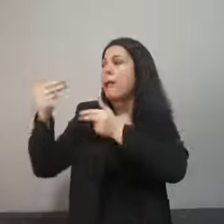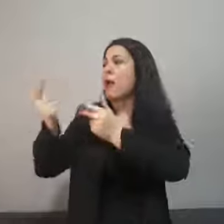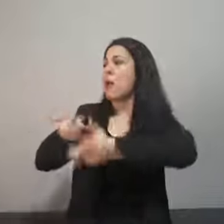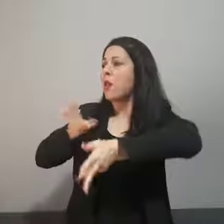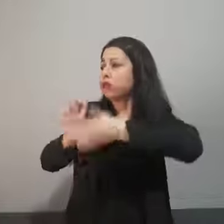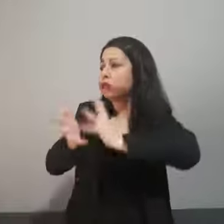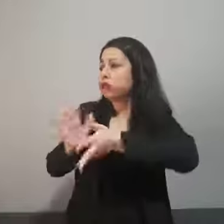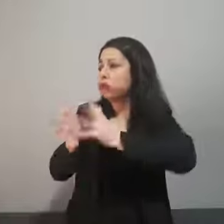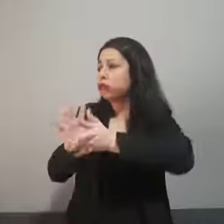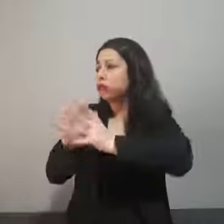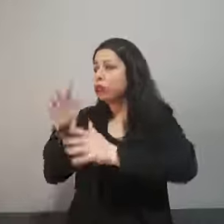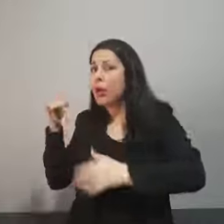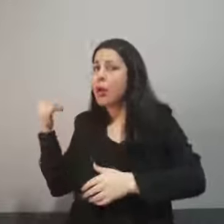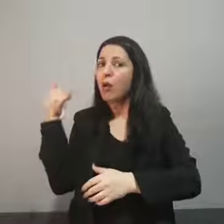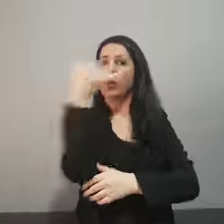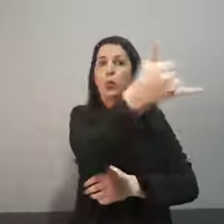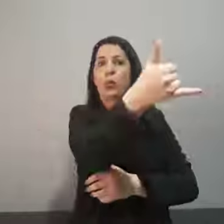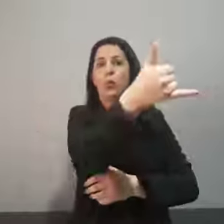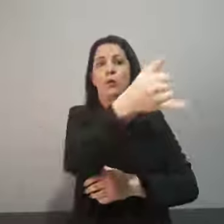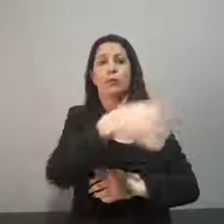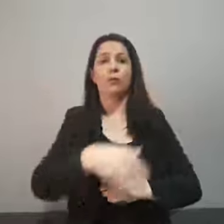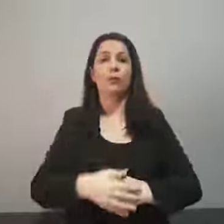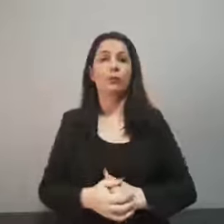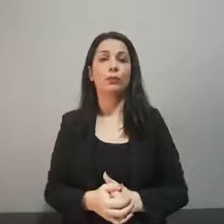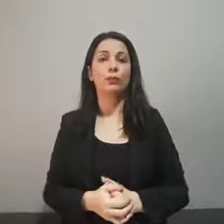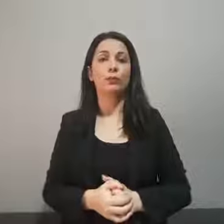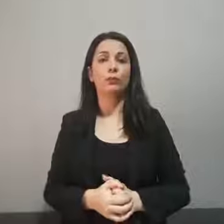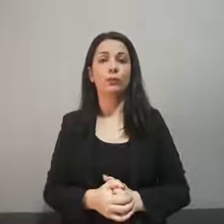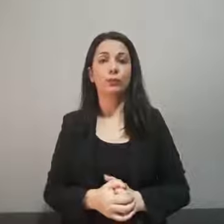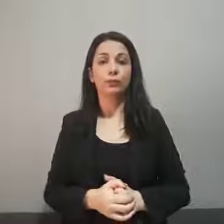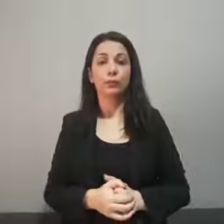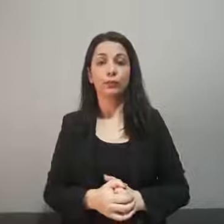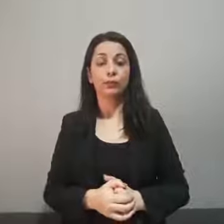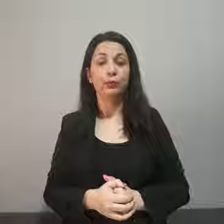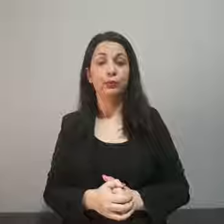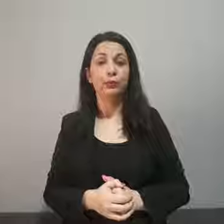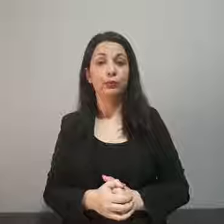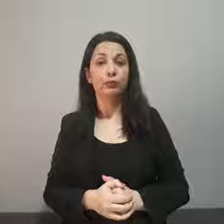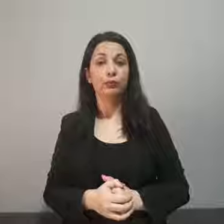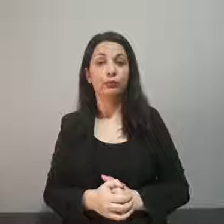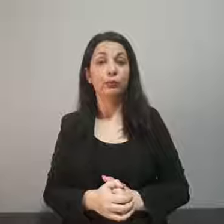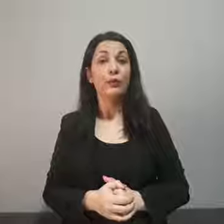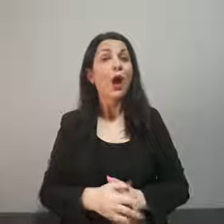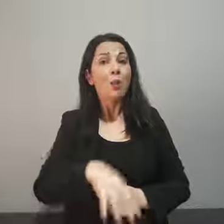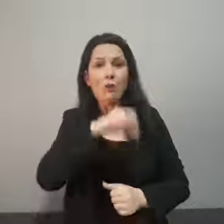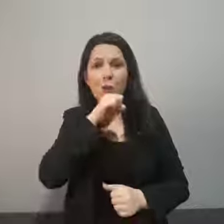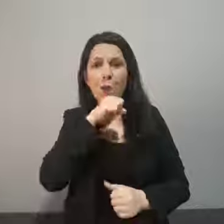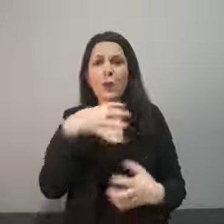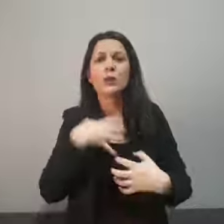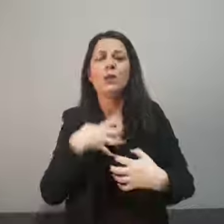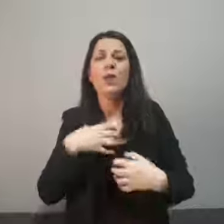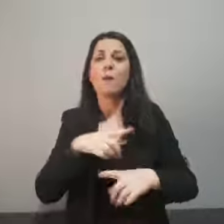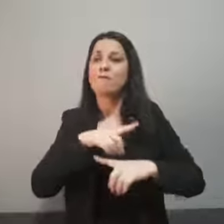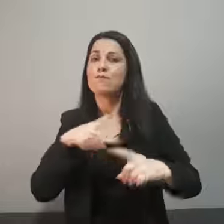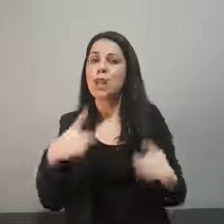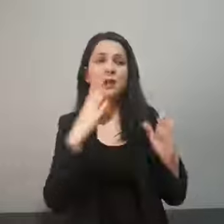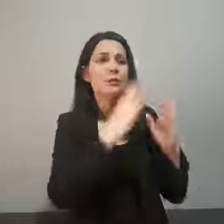-154, γραμμή επαφής. Η υπηρεσία βοήθεια στο σπίτι και οι δομές του Δήμου